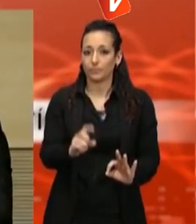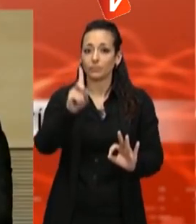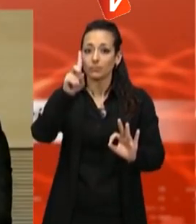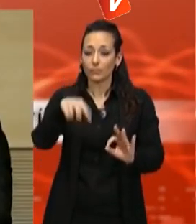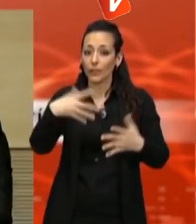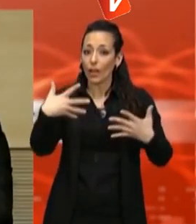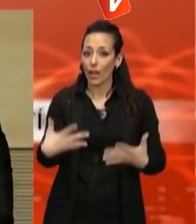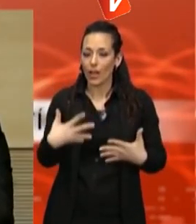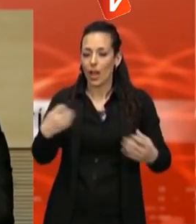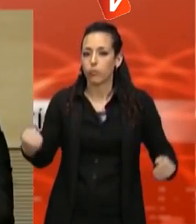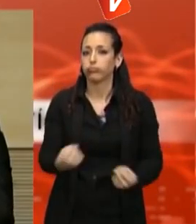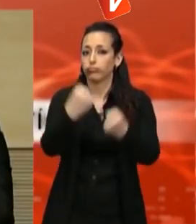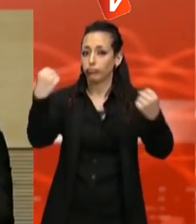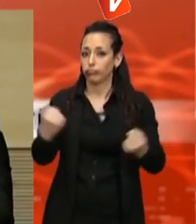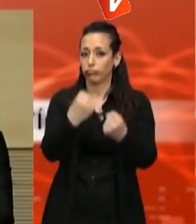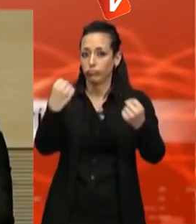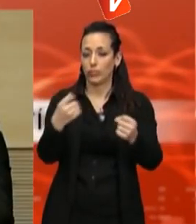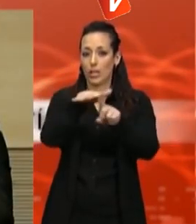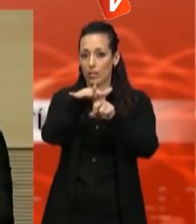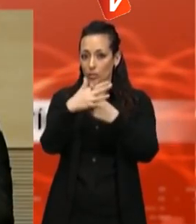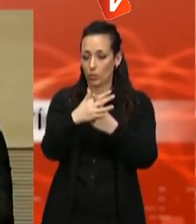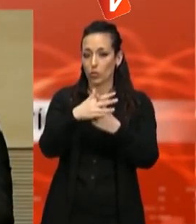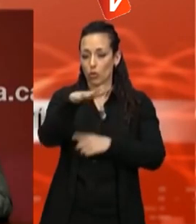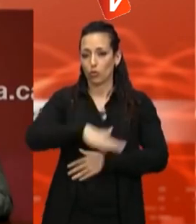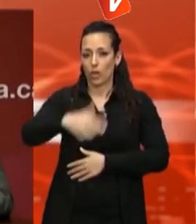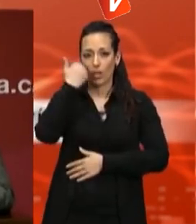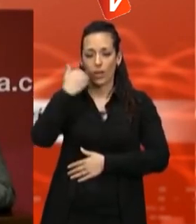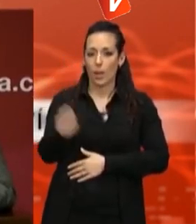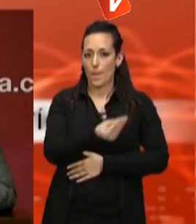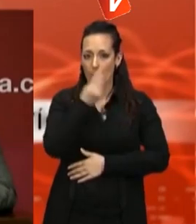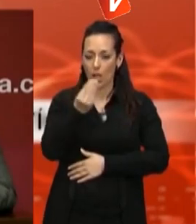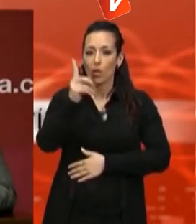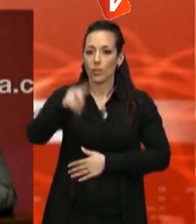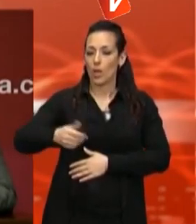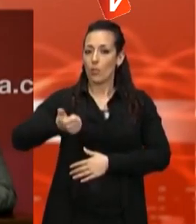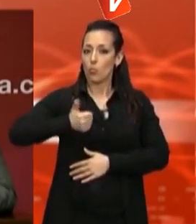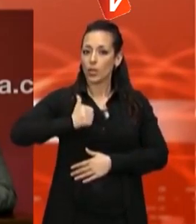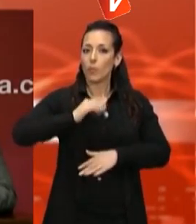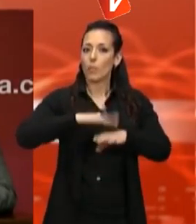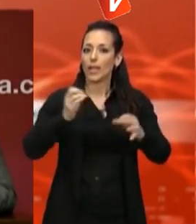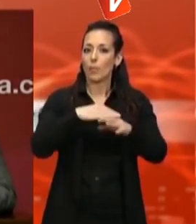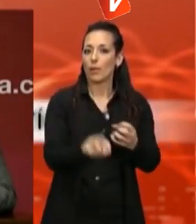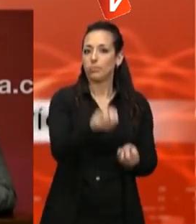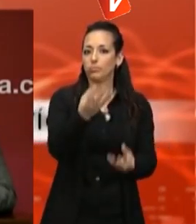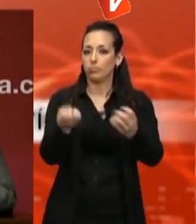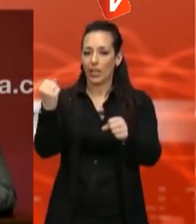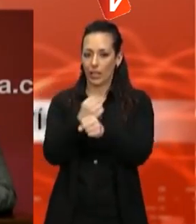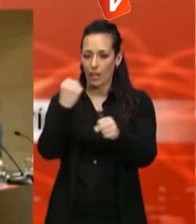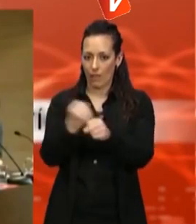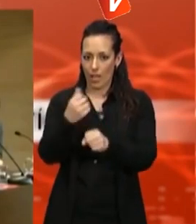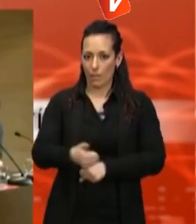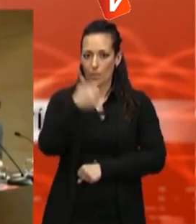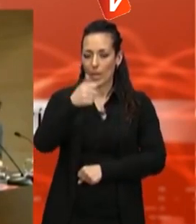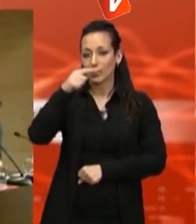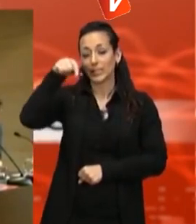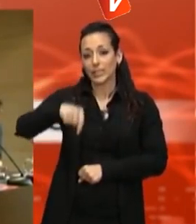potenciar l'economia terrassenca, generar oportunitat de negoci i contribuir a mantenir i crear llocs de treball. A Terrassa, el projecte té un pressupost de 10